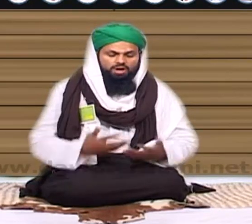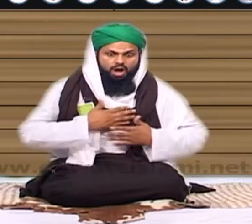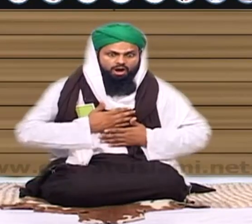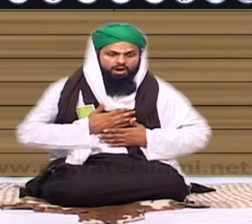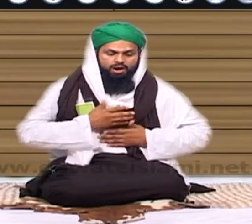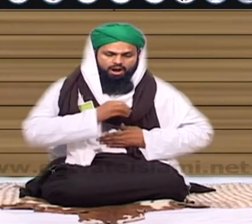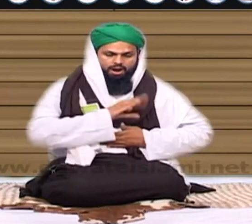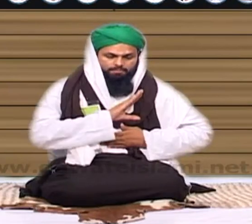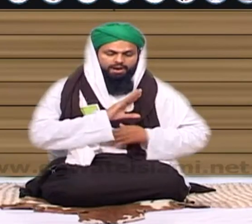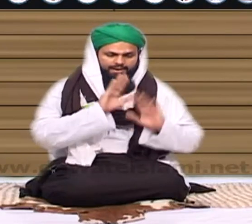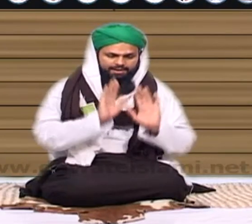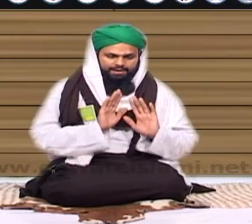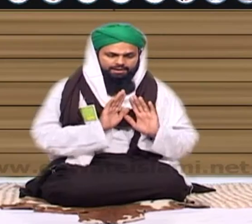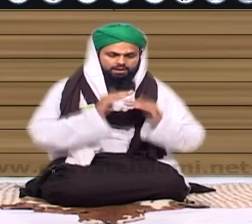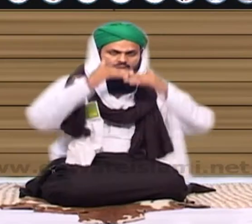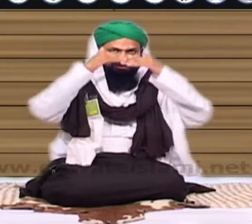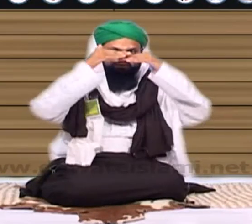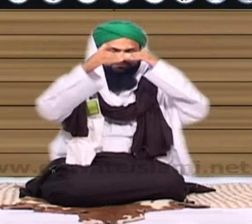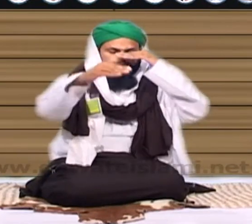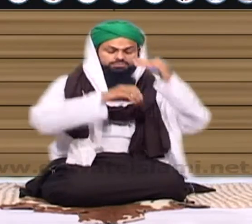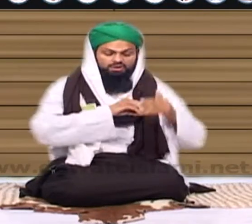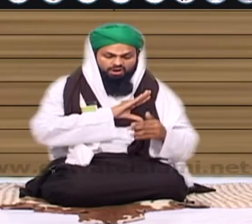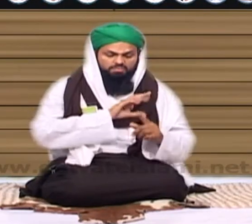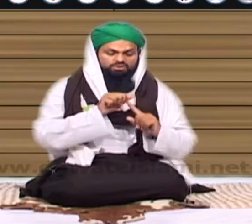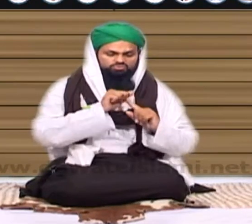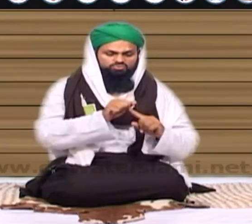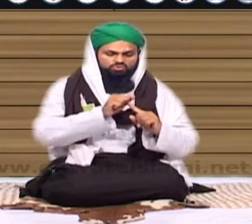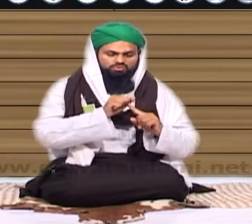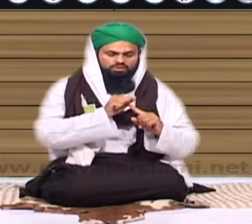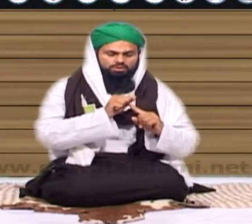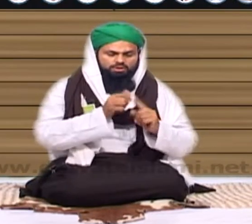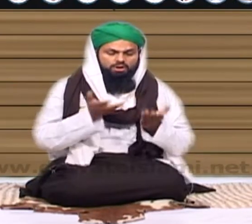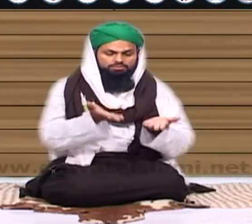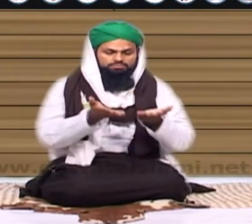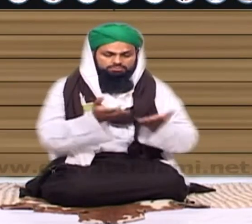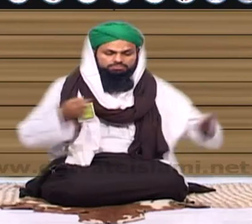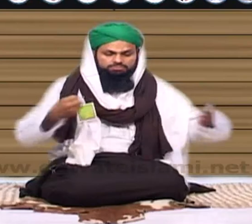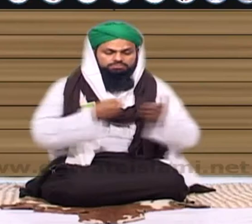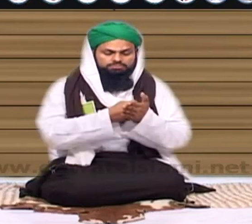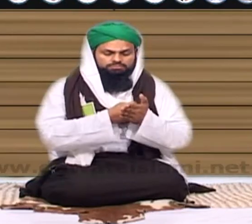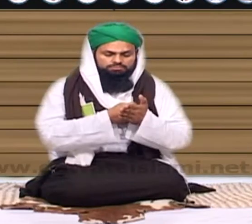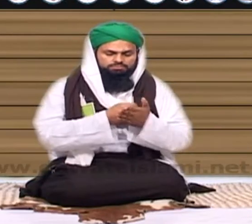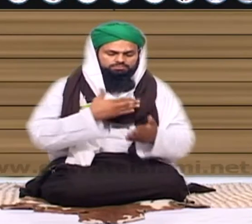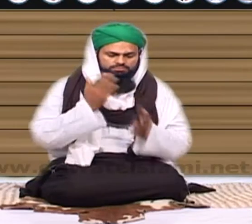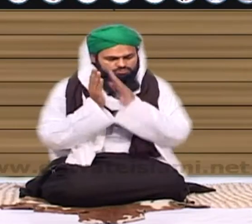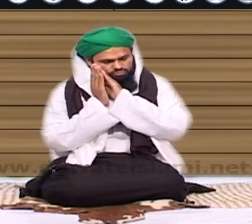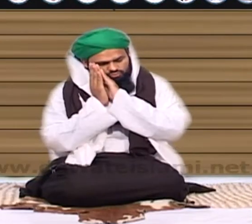رکھئے جاگ نہ جاگ لے اپلا کے سائے تلے حشر تک سوتا رہے